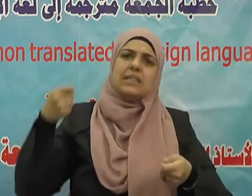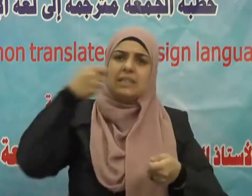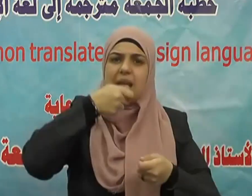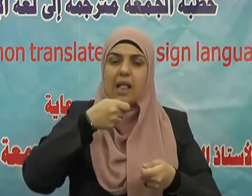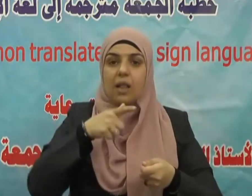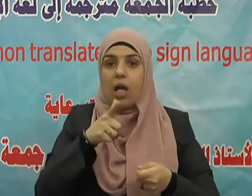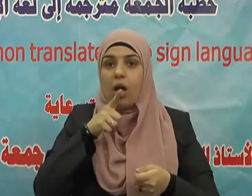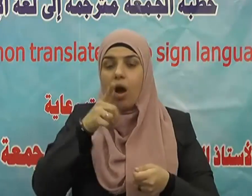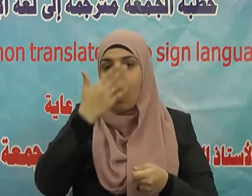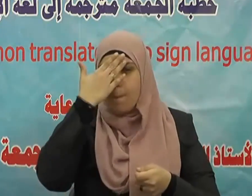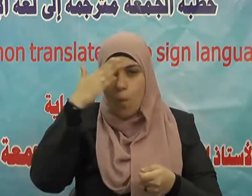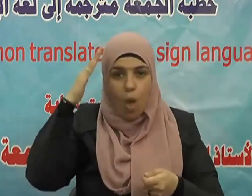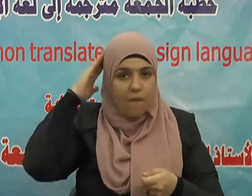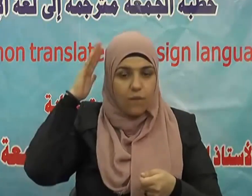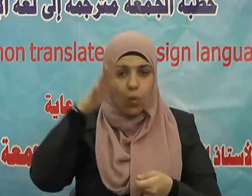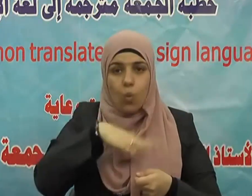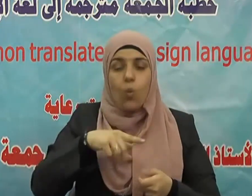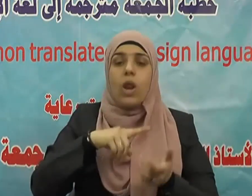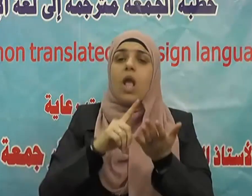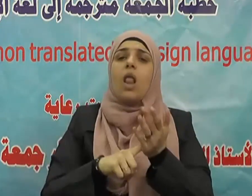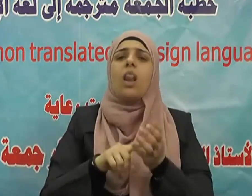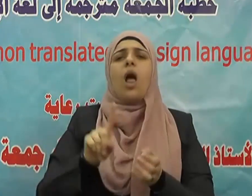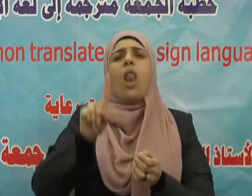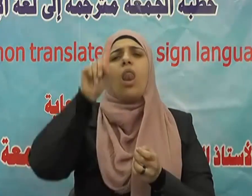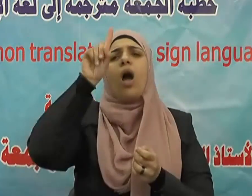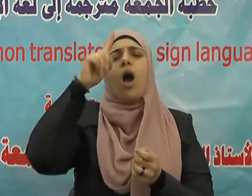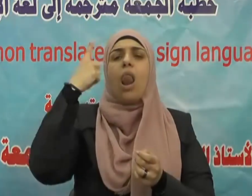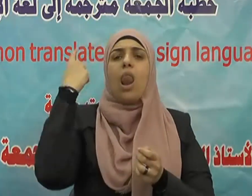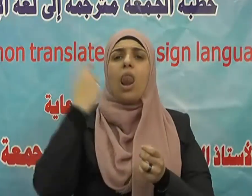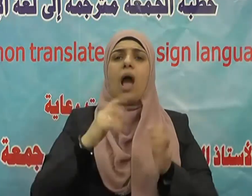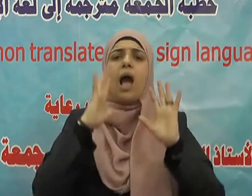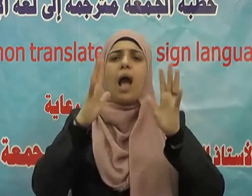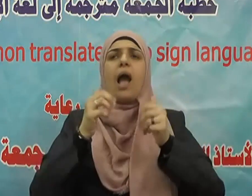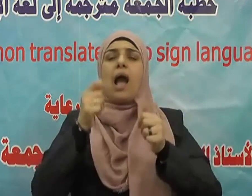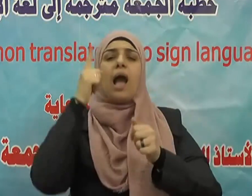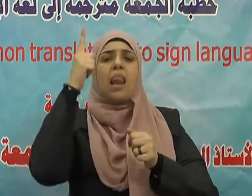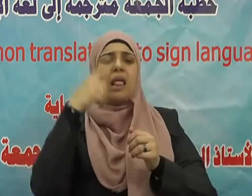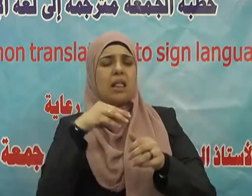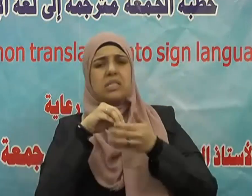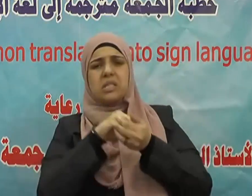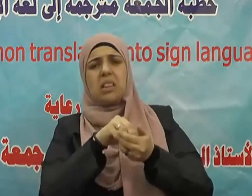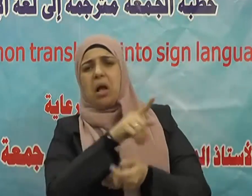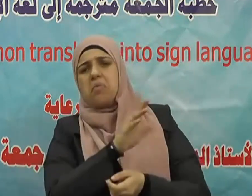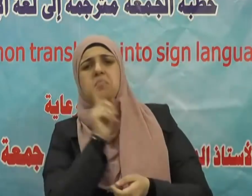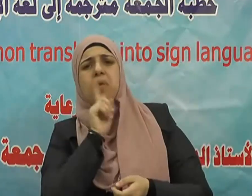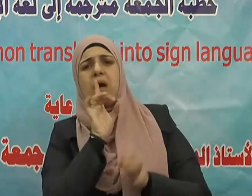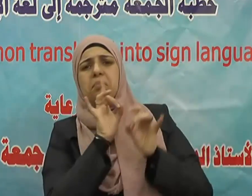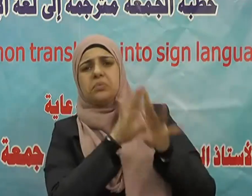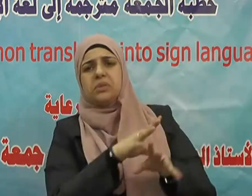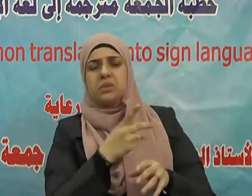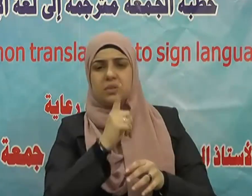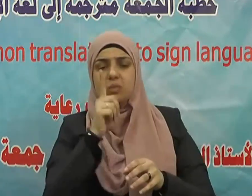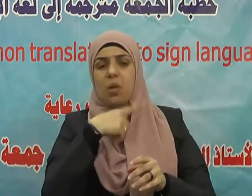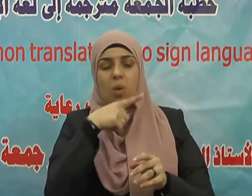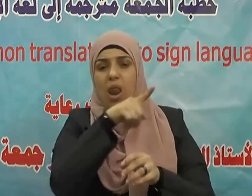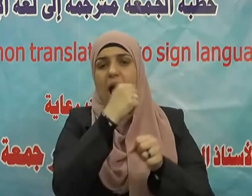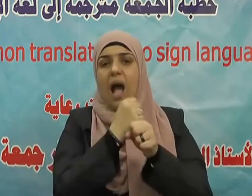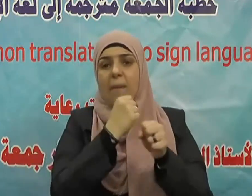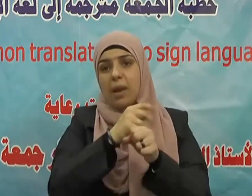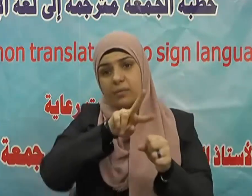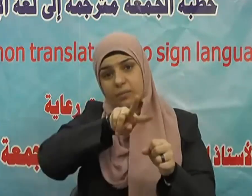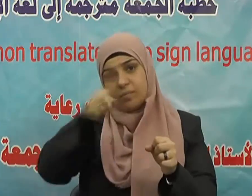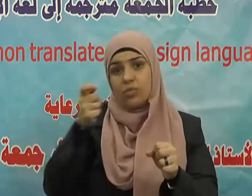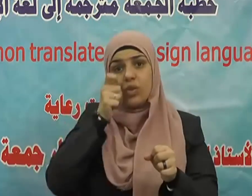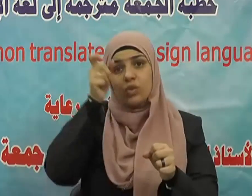بالقول والهمز بالفعل وقد نهى القرآن الكريم عنهما يقول تعالى